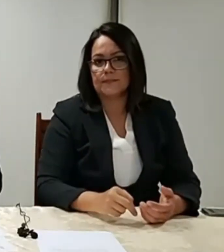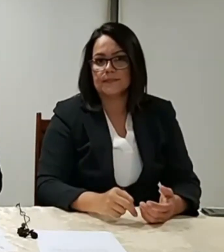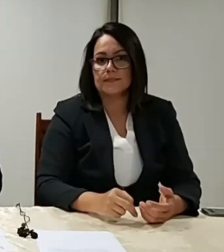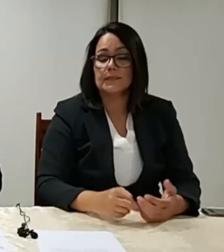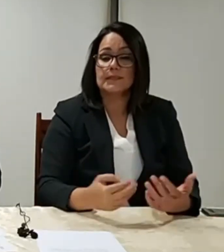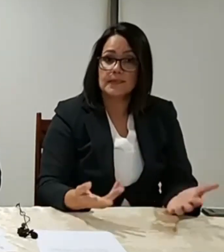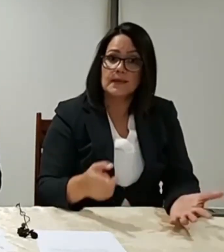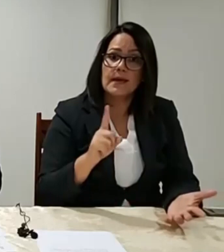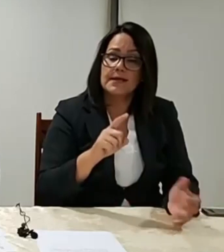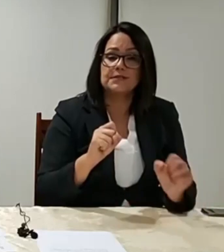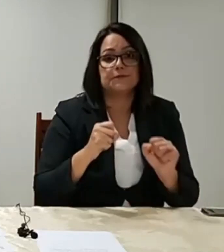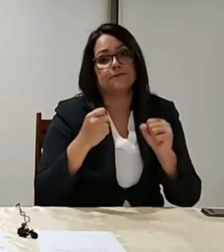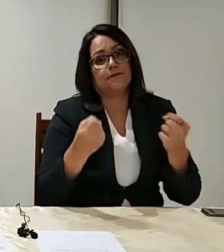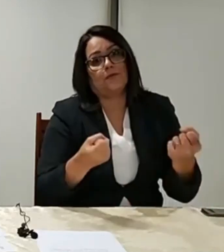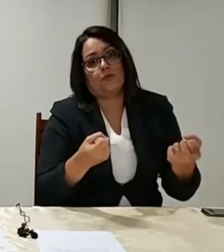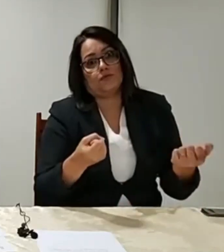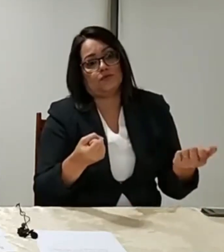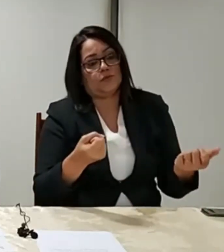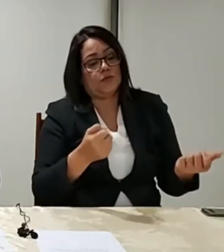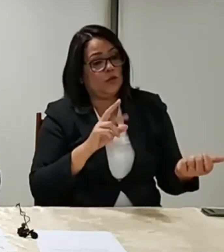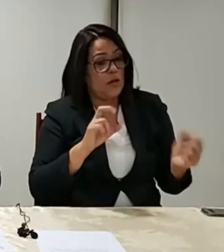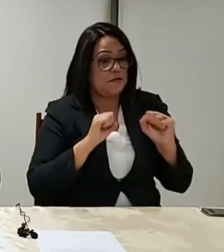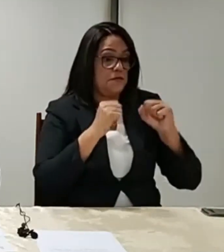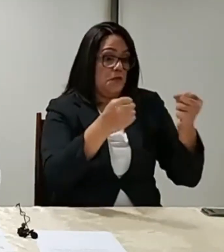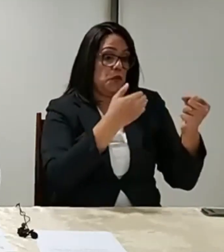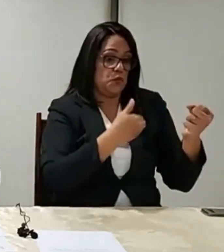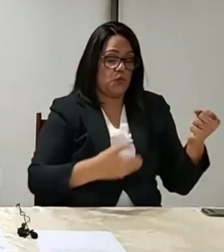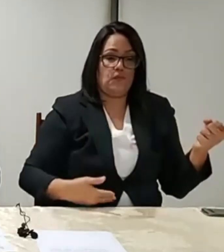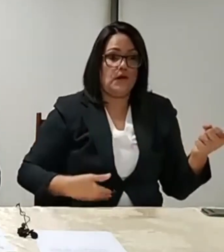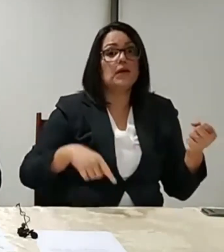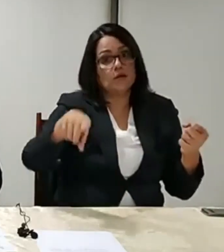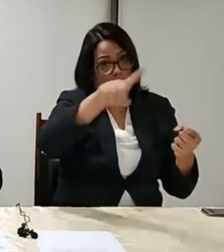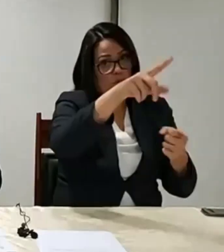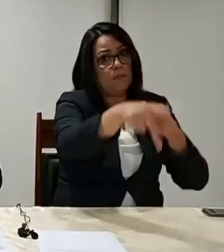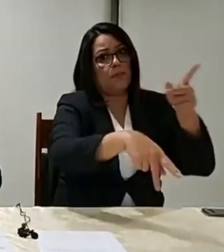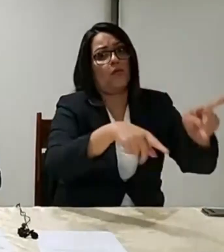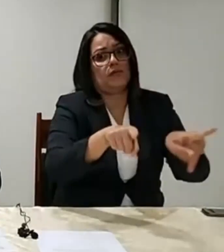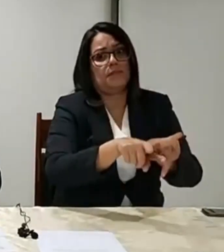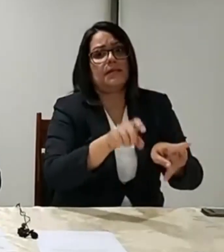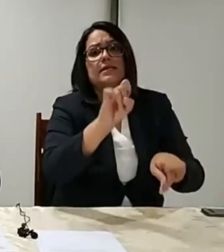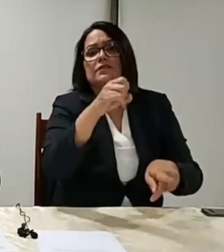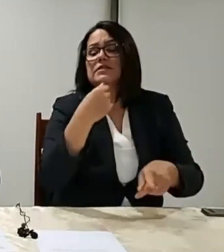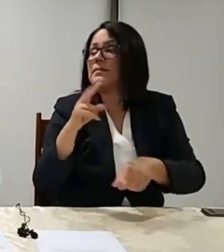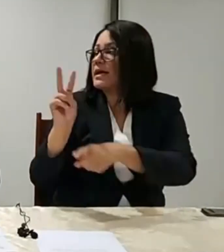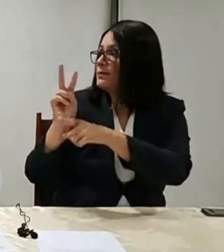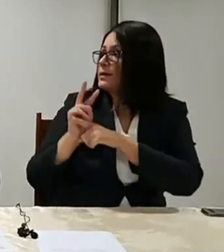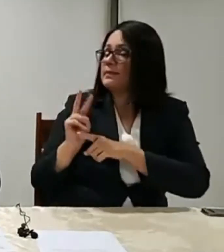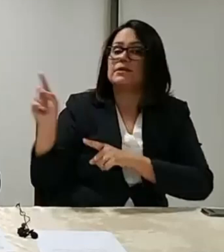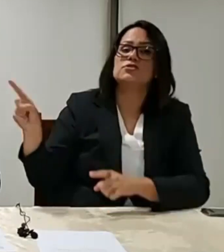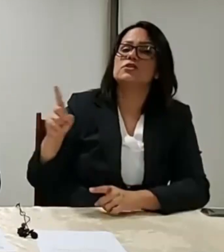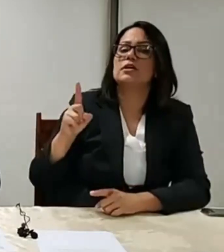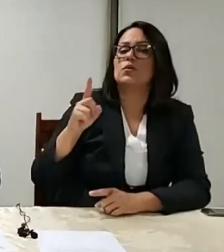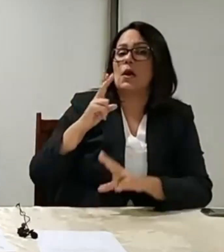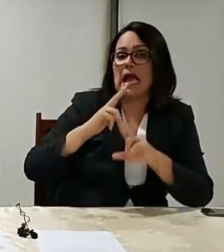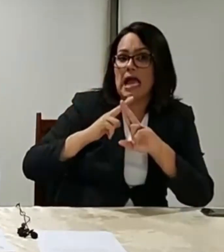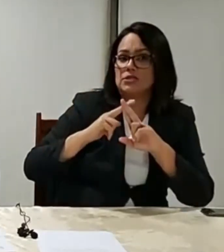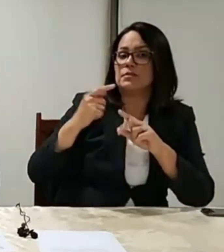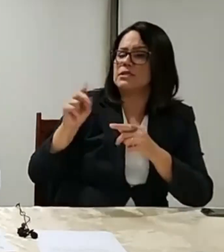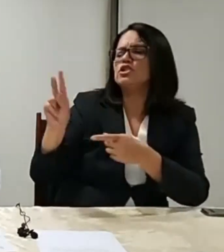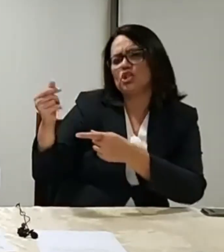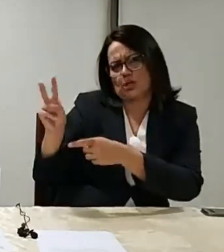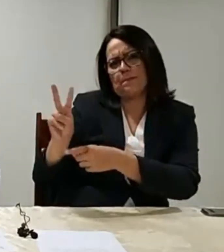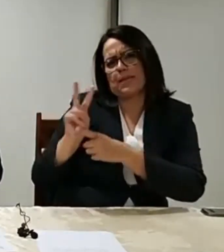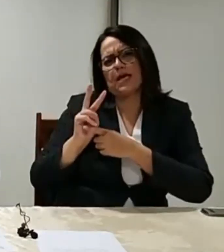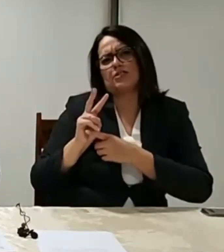é um esforço, não é do governo, é de toda a população. E quando você pega o dinheiro emprestado na Caixa, tem que pagar algum juros lá, né? Todo mundo tem que